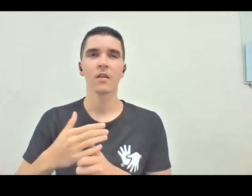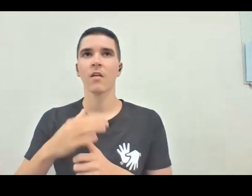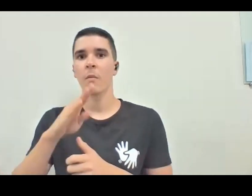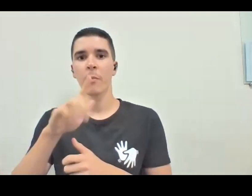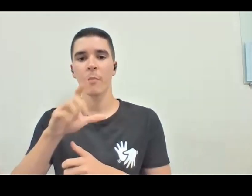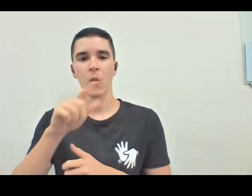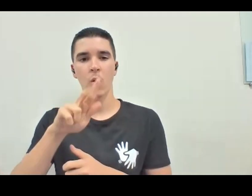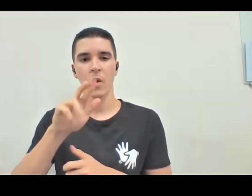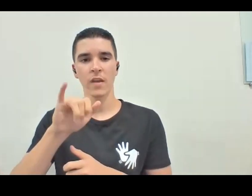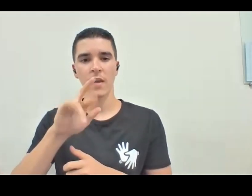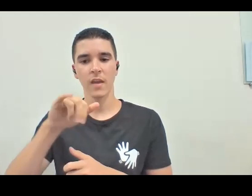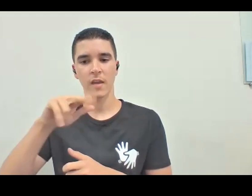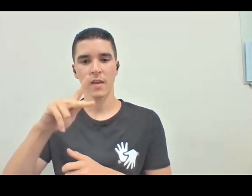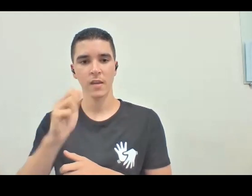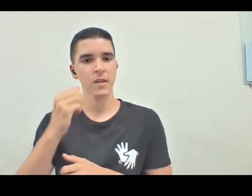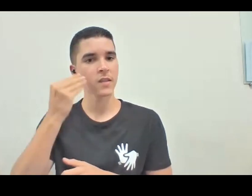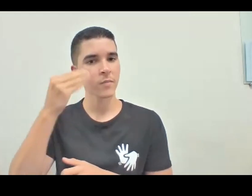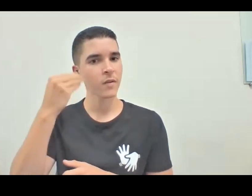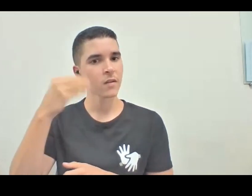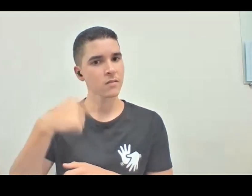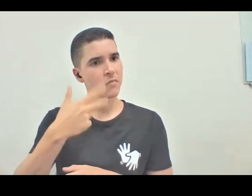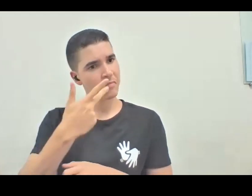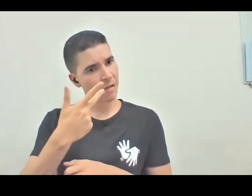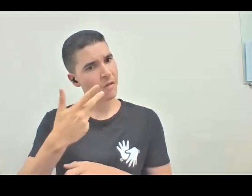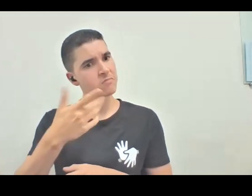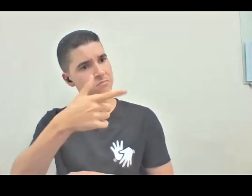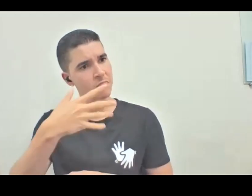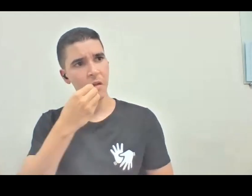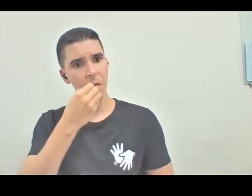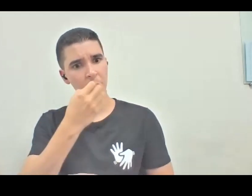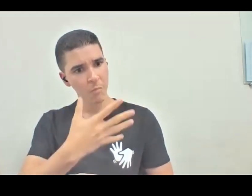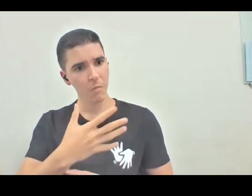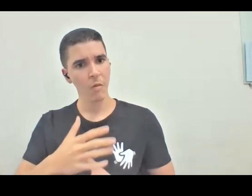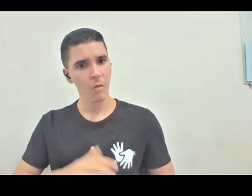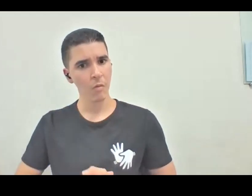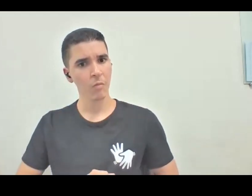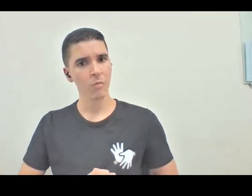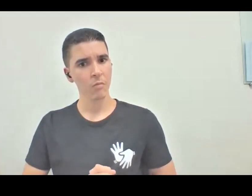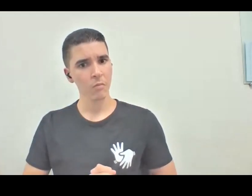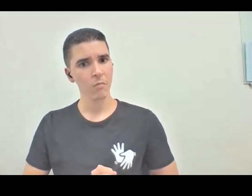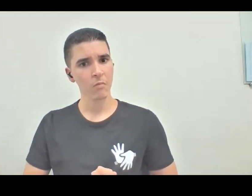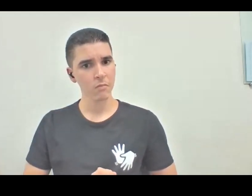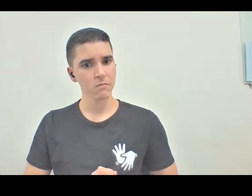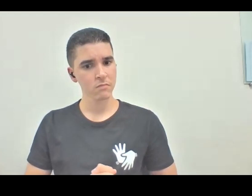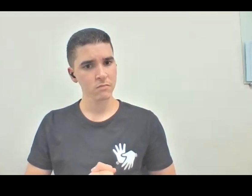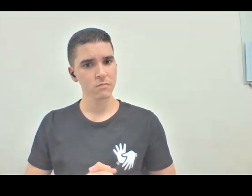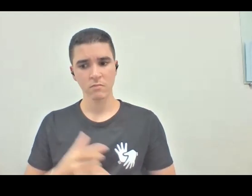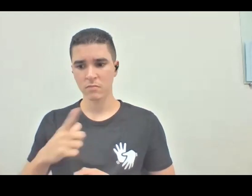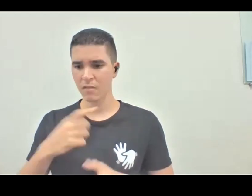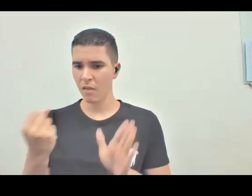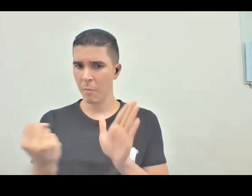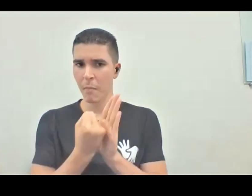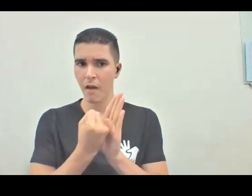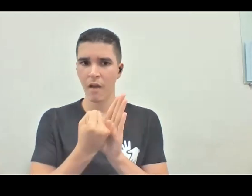colocando também pra todos. Eu falei, cara, que bom, que legal, isso, tem, tem marca de cerveja,